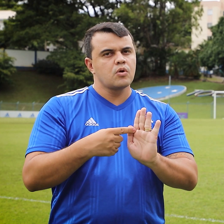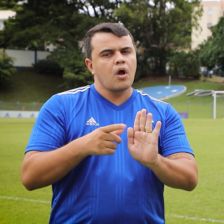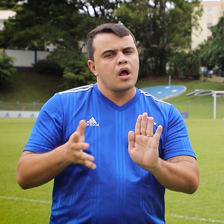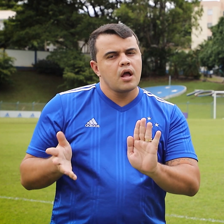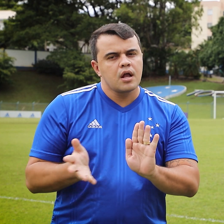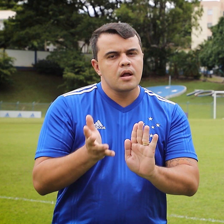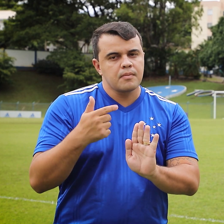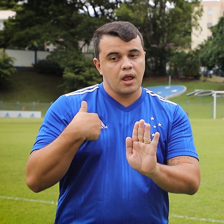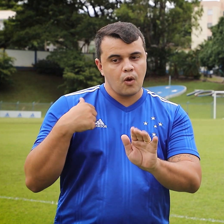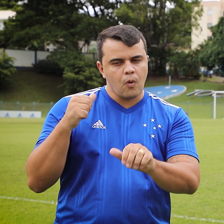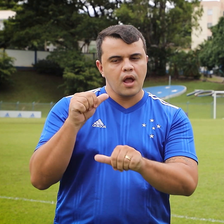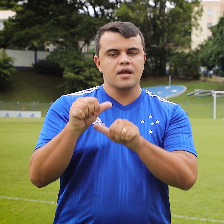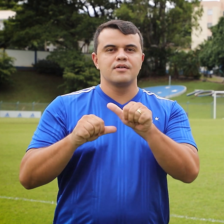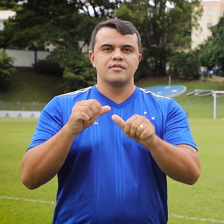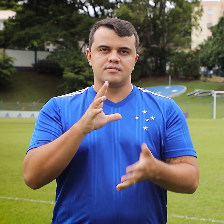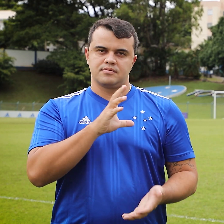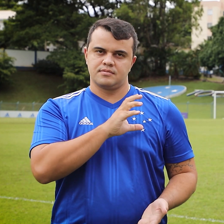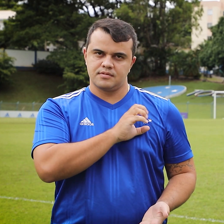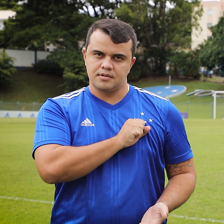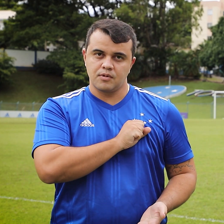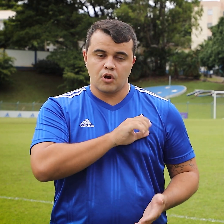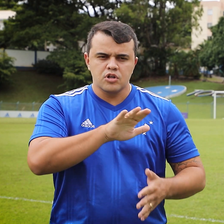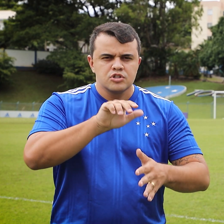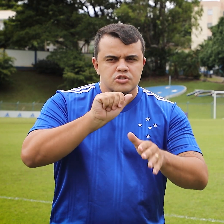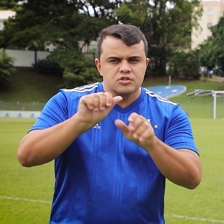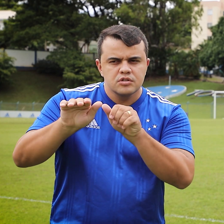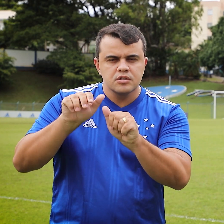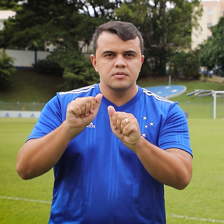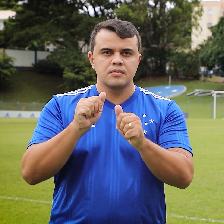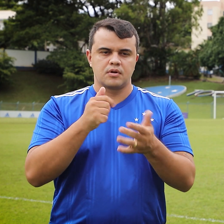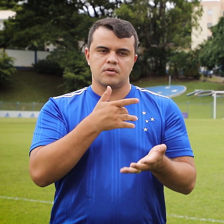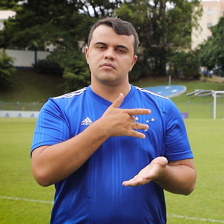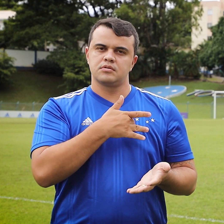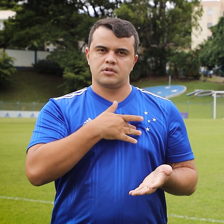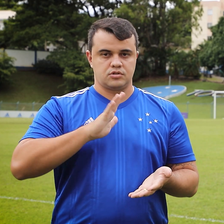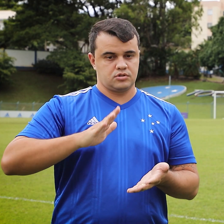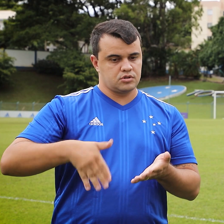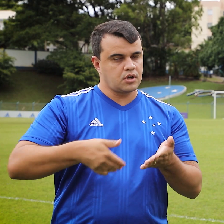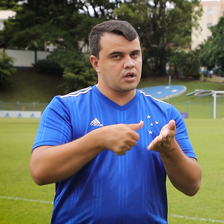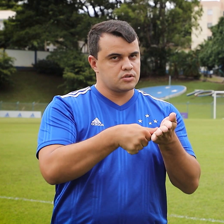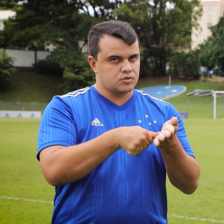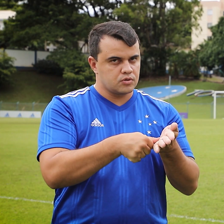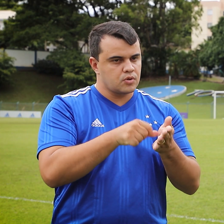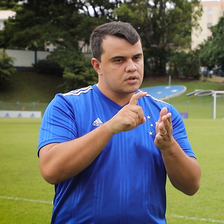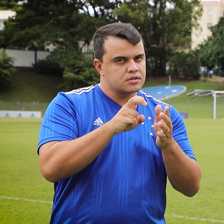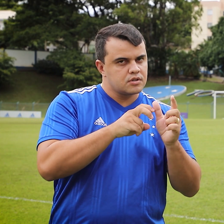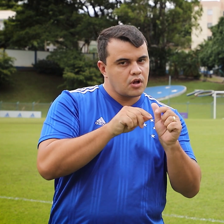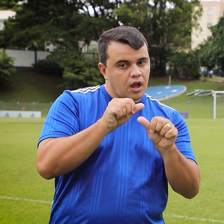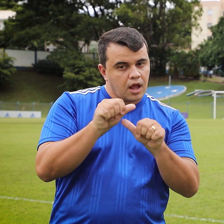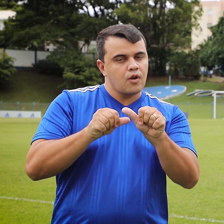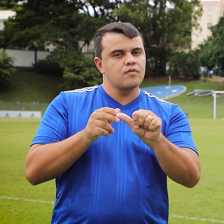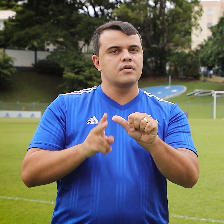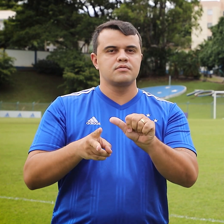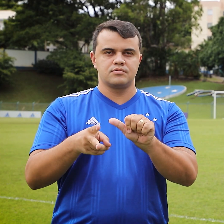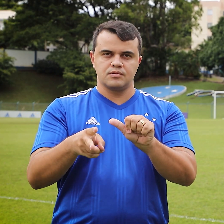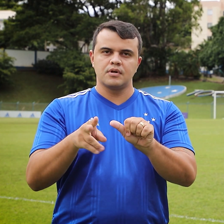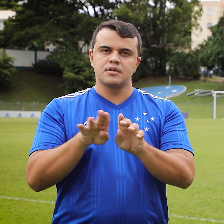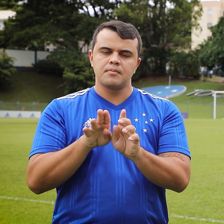Renovo por Amor, que convoca o Cruzeirense que já é sócio a renovar seu cartão e aquele que não é a